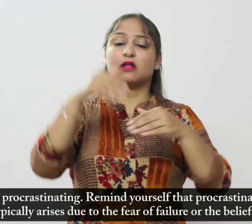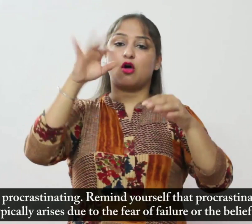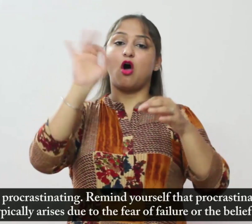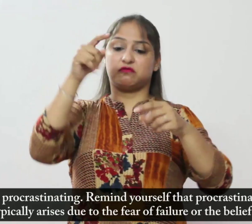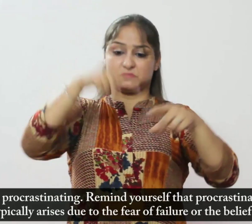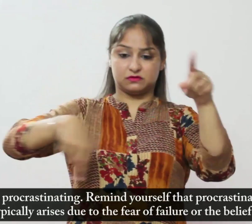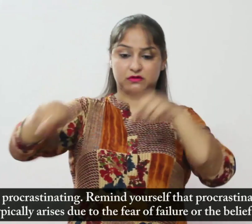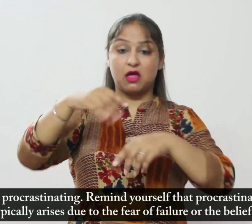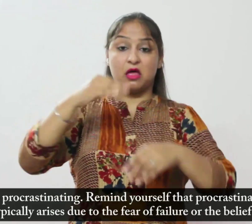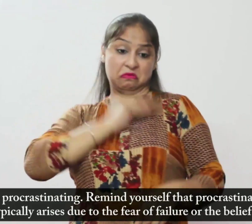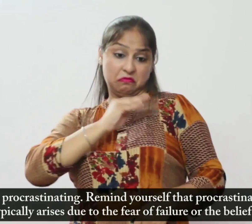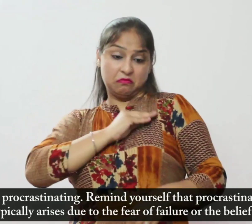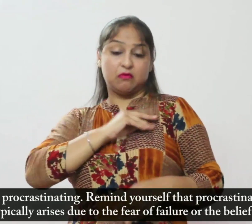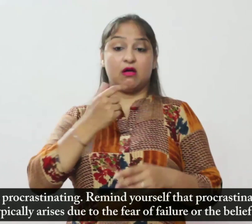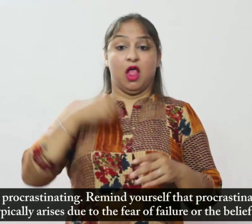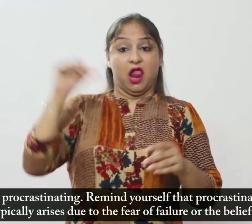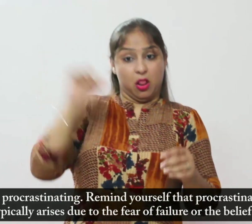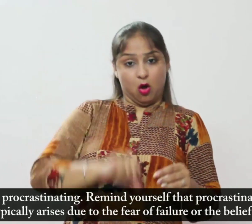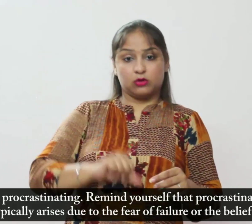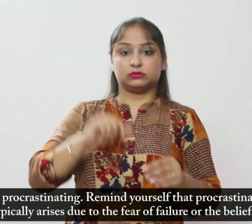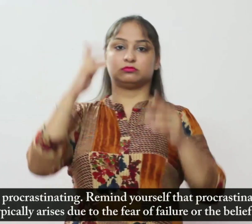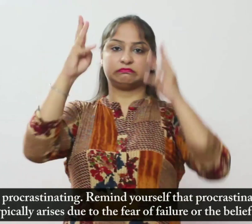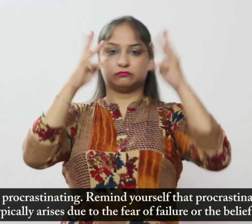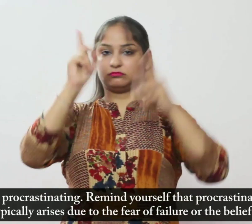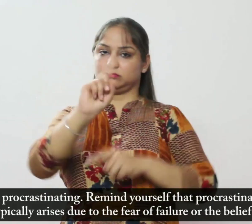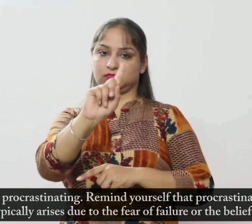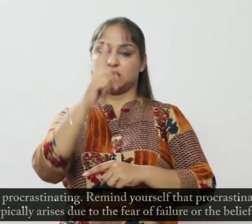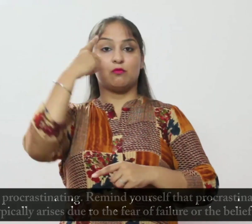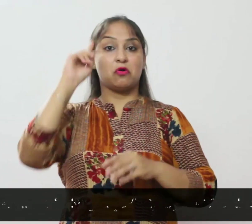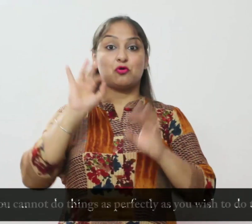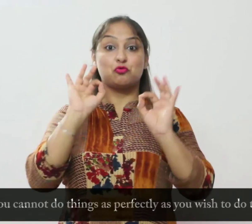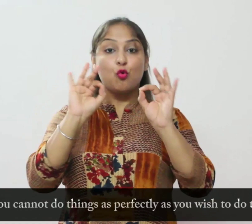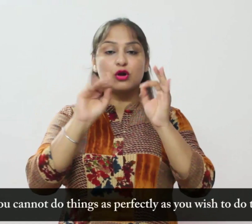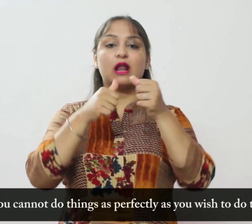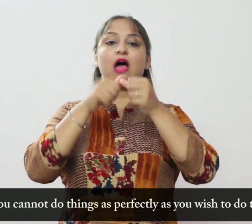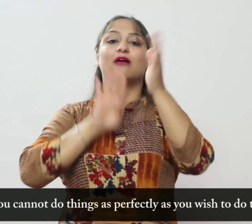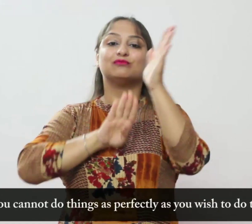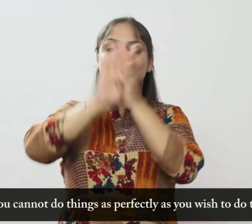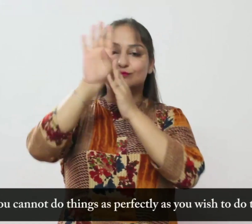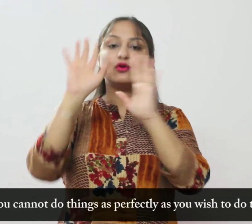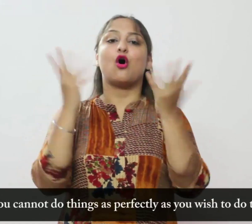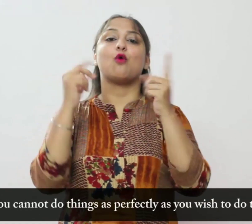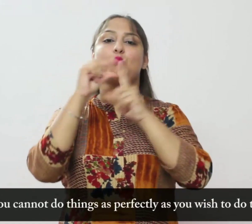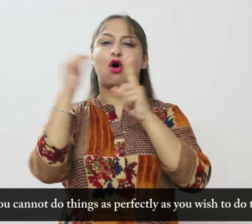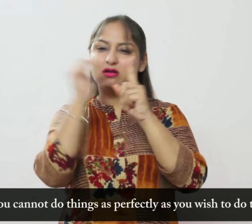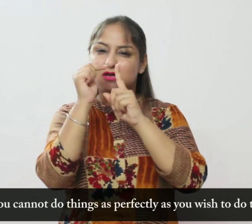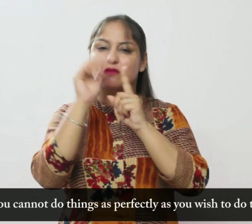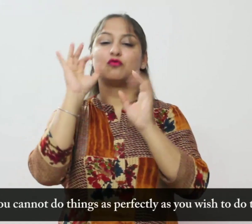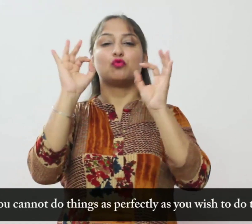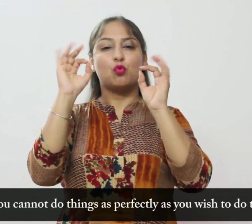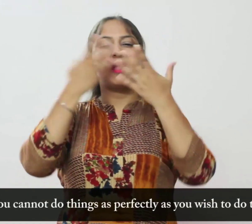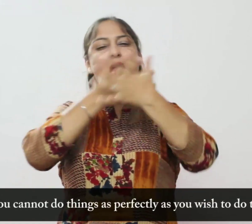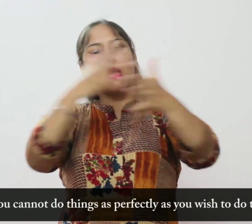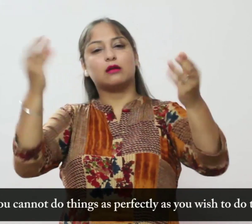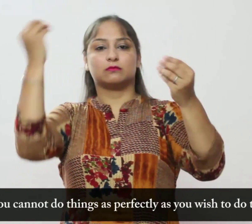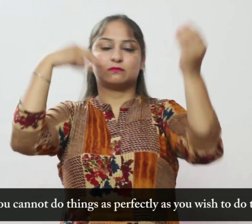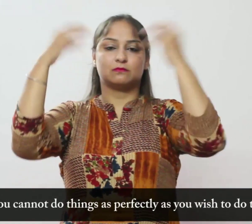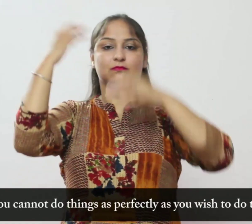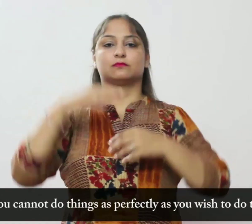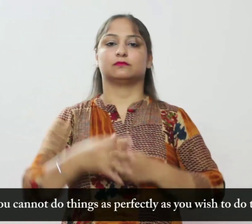आम तोर पर स्थिती उत्पन होती है कि आप चीजों को पूरी तरे से नहीं कर सकते जैसे कि आप उन्हें